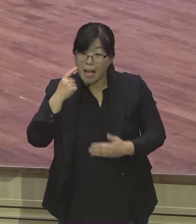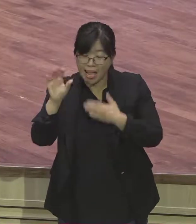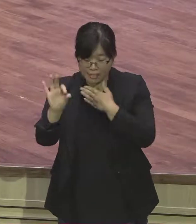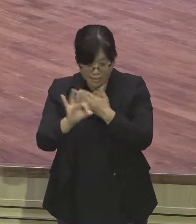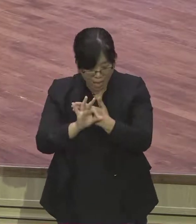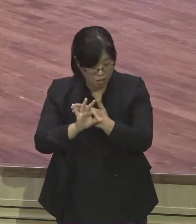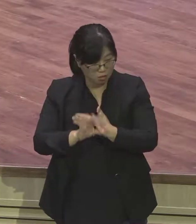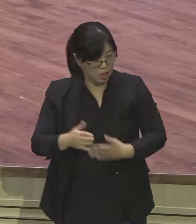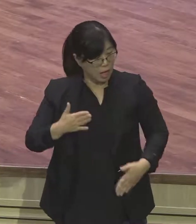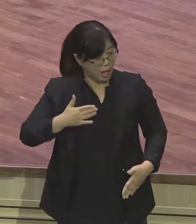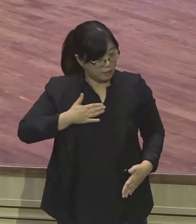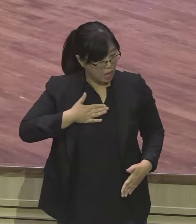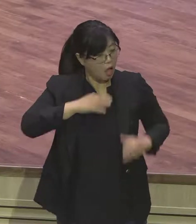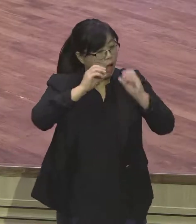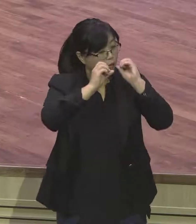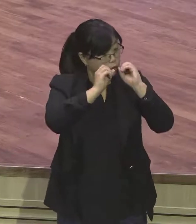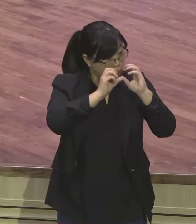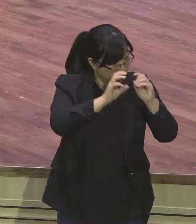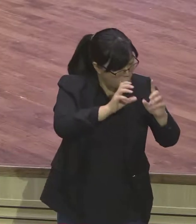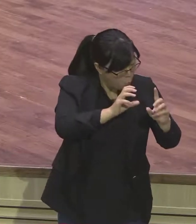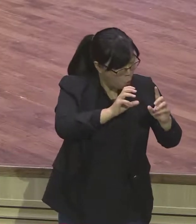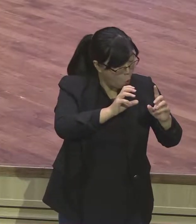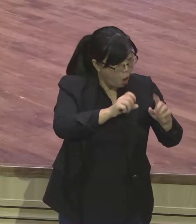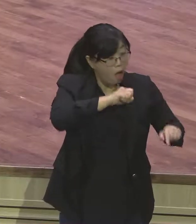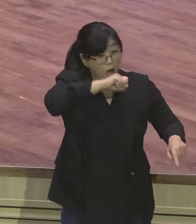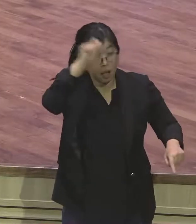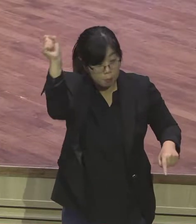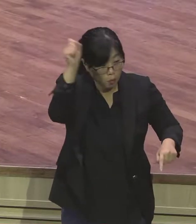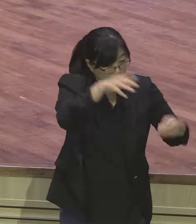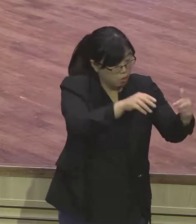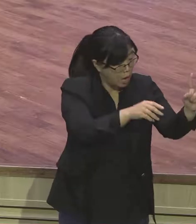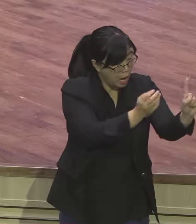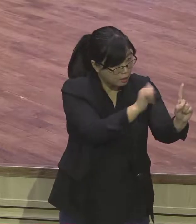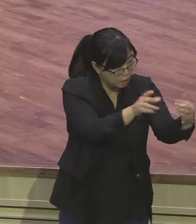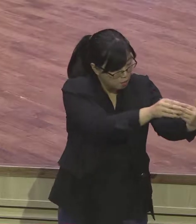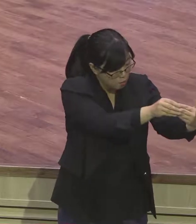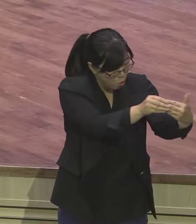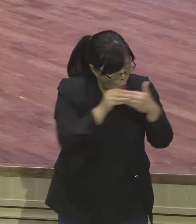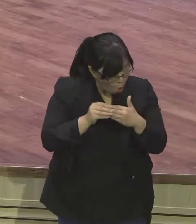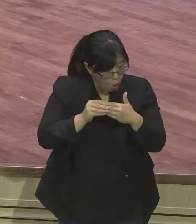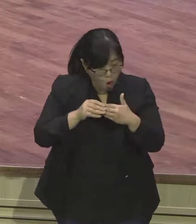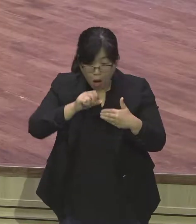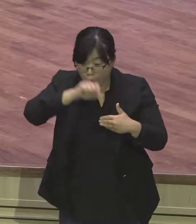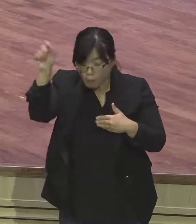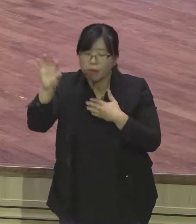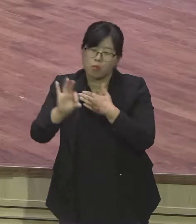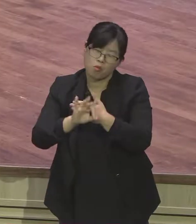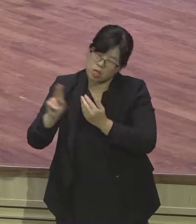귀한 영혼의 그 말이 왜냐? 사단이 요 견고한 성을 다